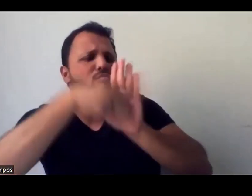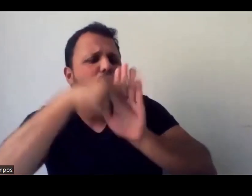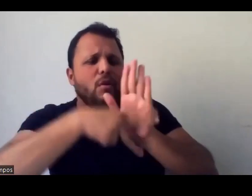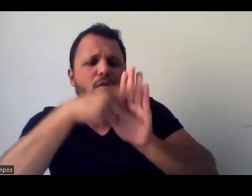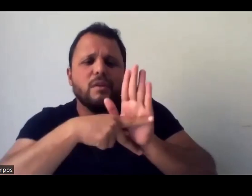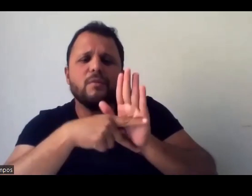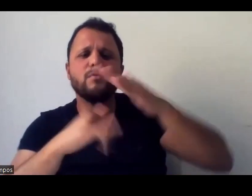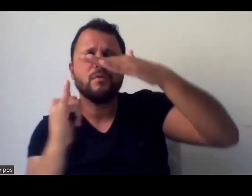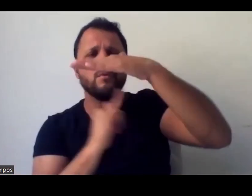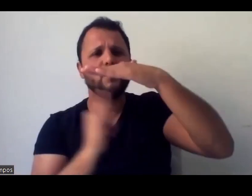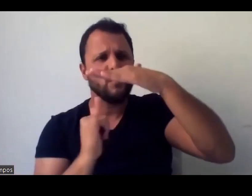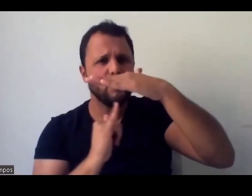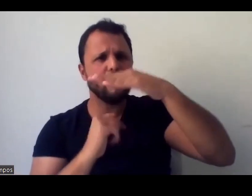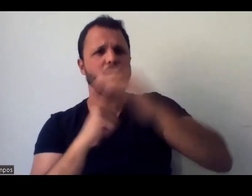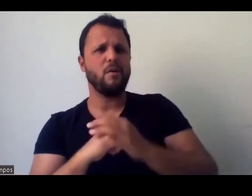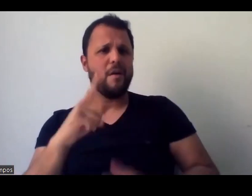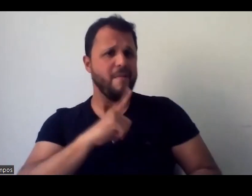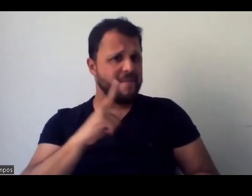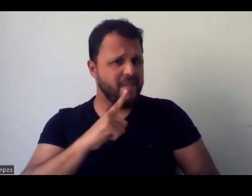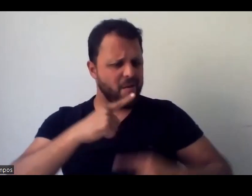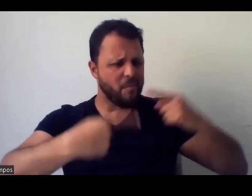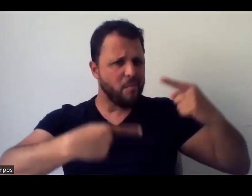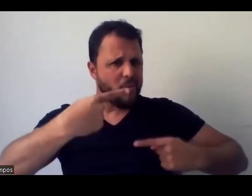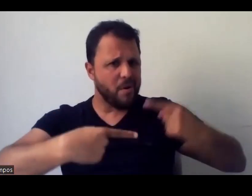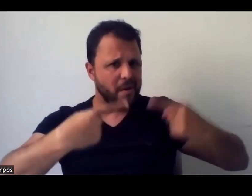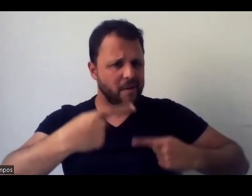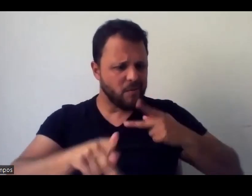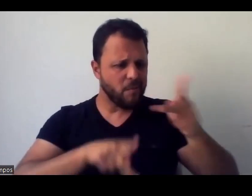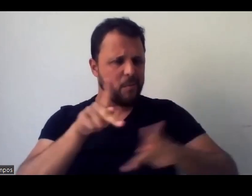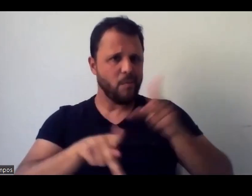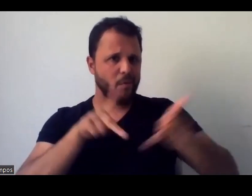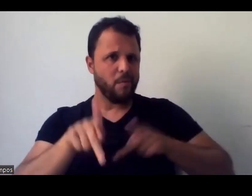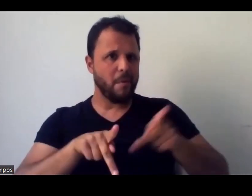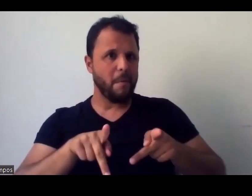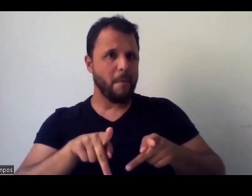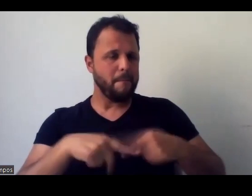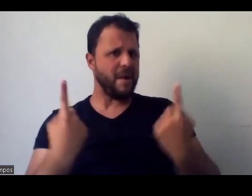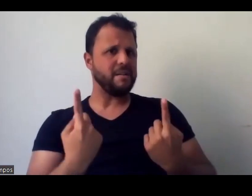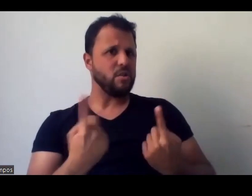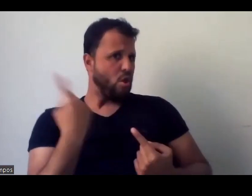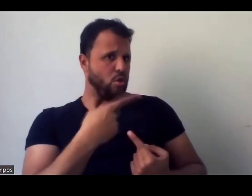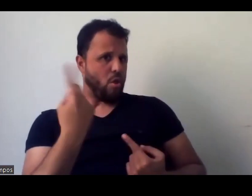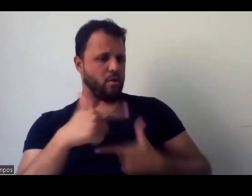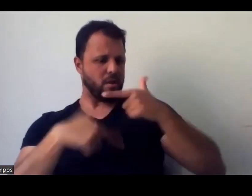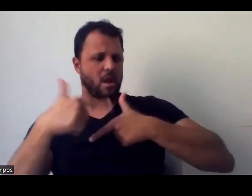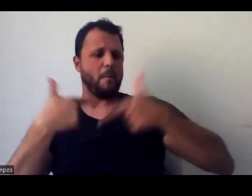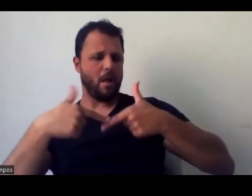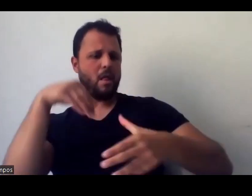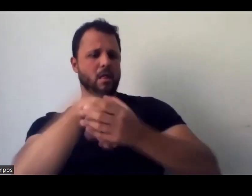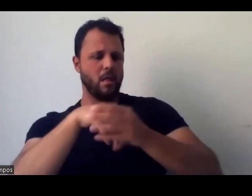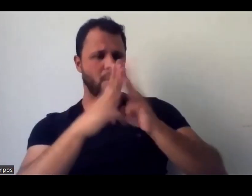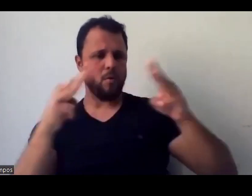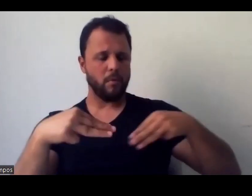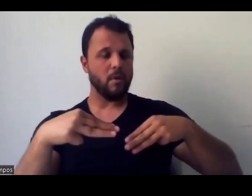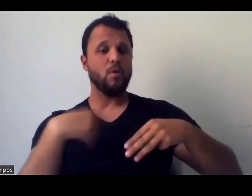né, então, tem tanto uma parte da política pública, mas também assim, não tirar a responsabilidade de quem está fazendo, de quem está por trás, nós como